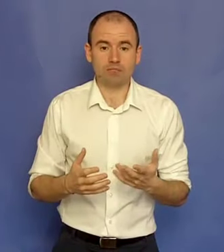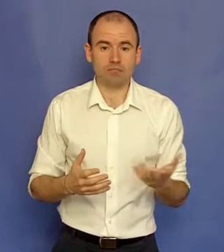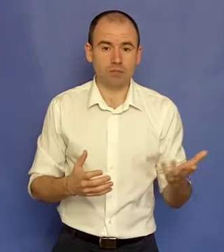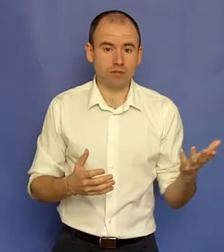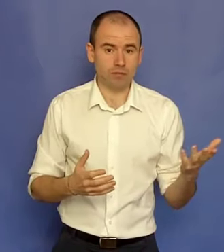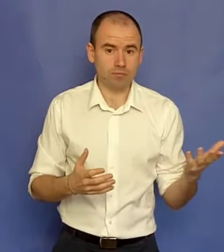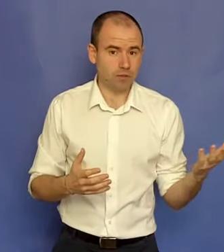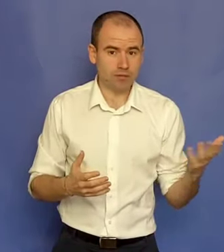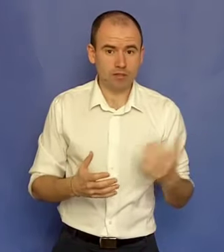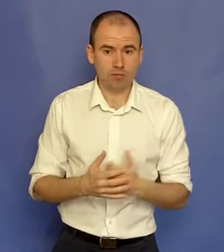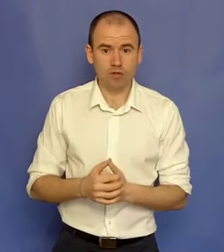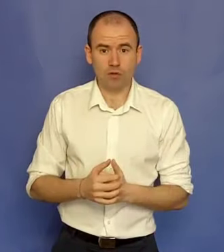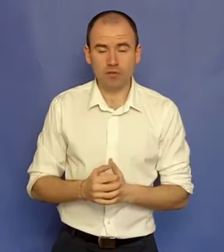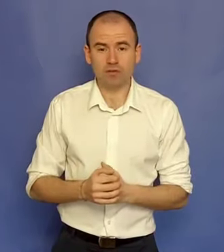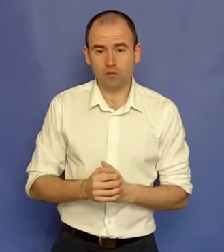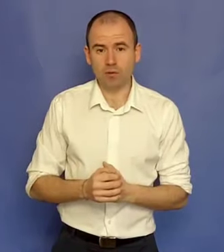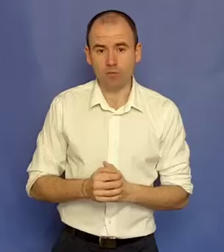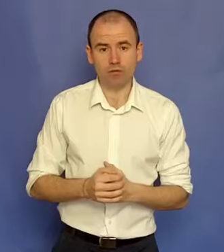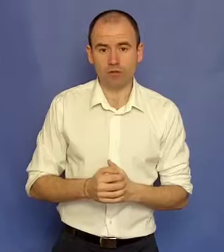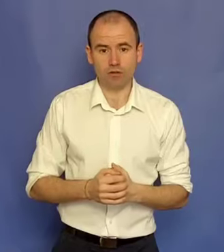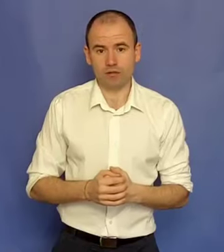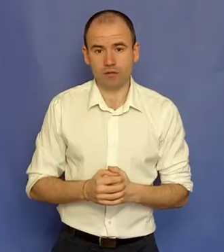printre cei mai 10 bogați oameni din lume în momentul acesta.